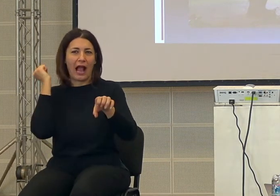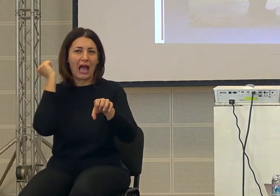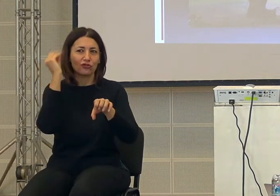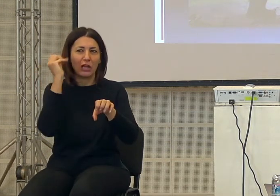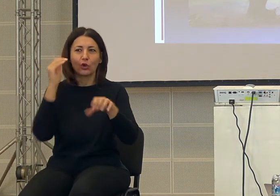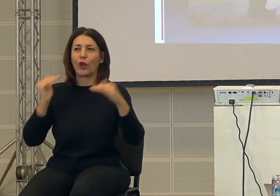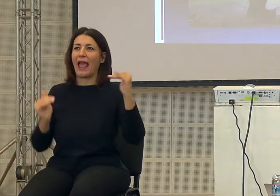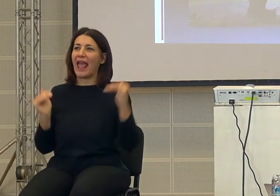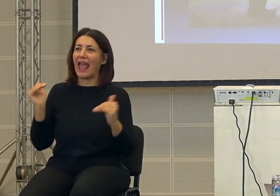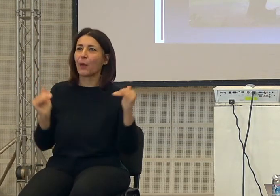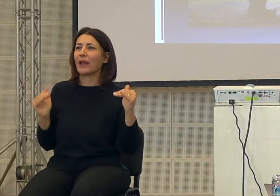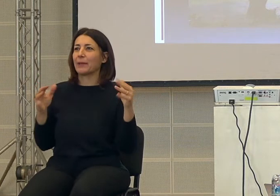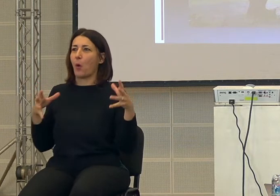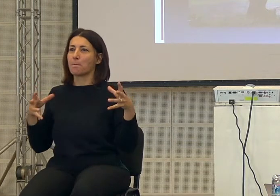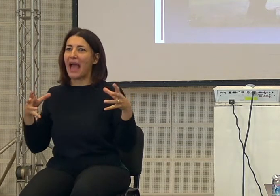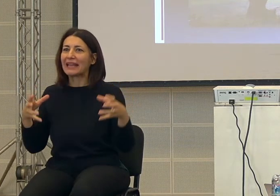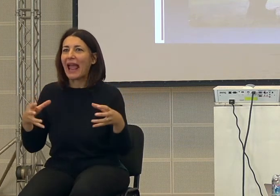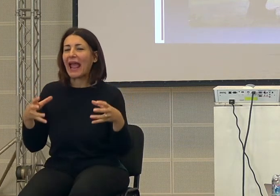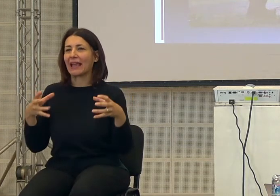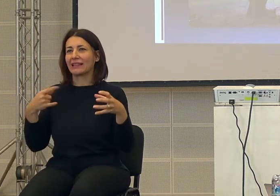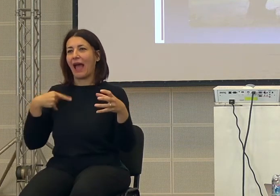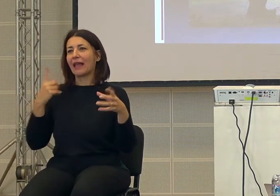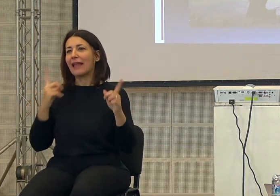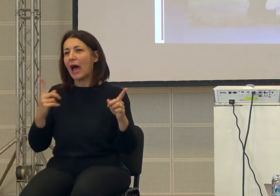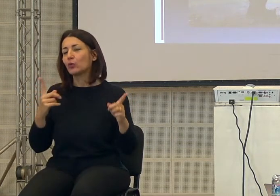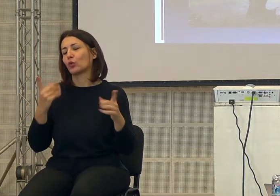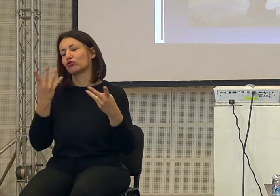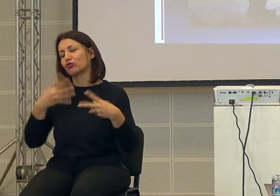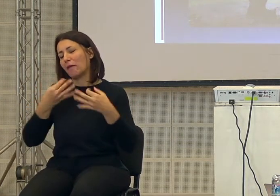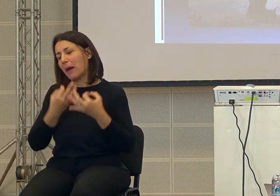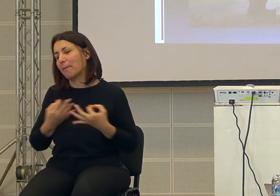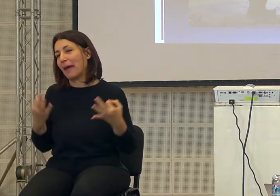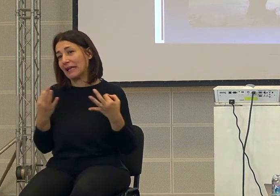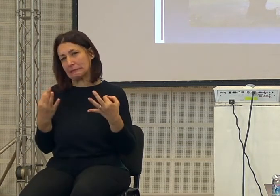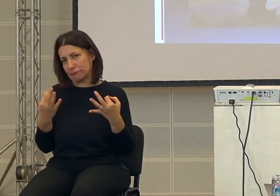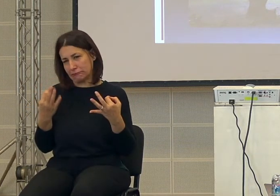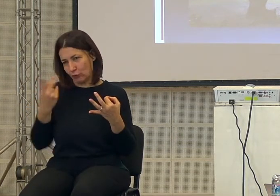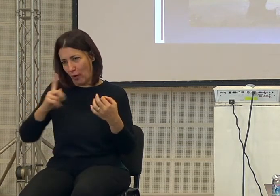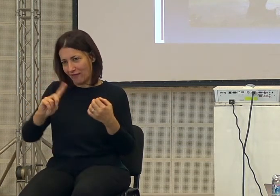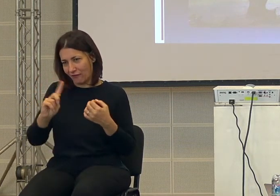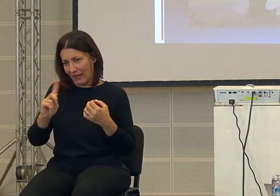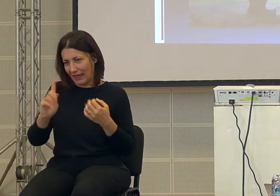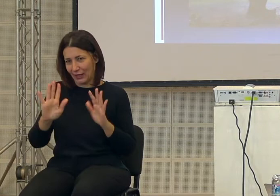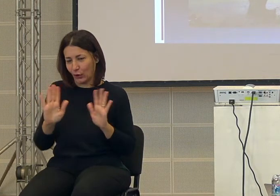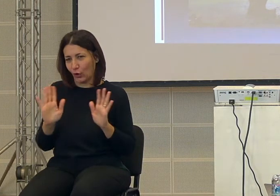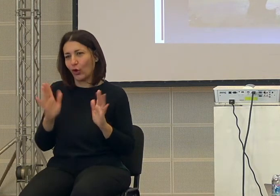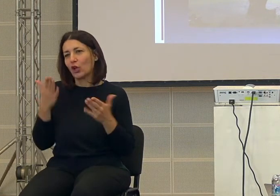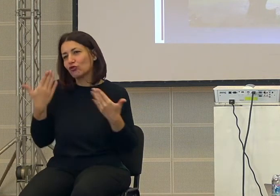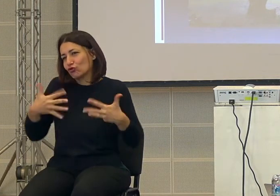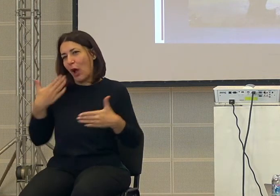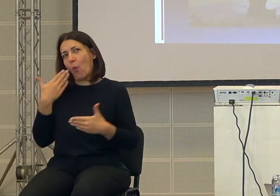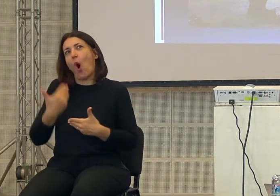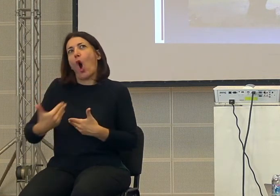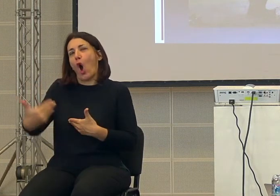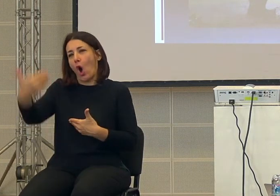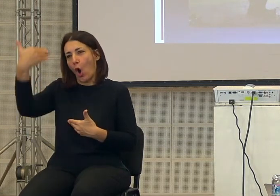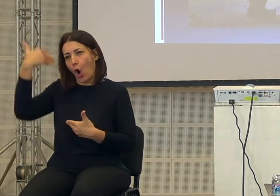pianeta, con la natura, che quindi tutto si svolgeva bene, che non è vero. L'uomo è